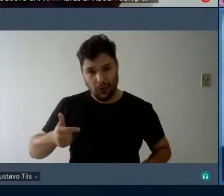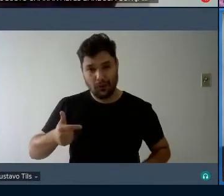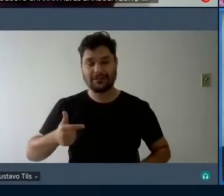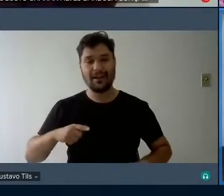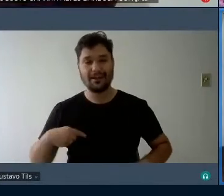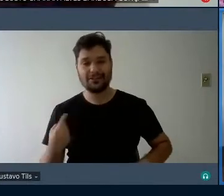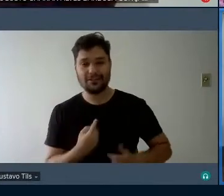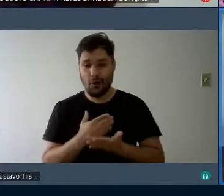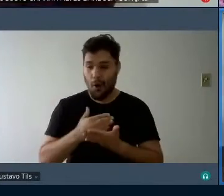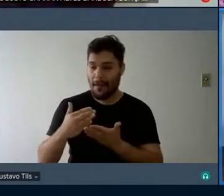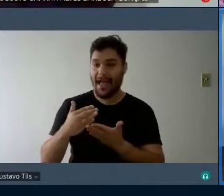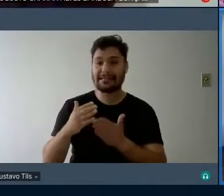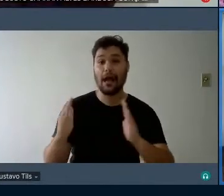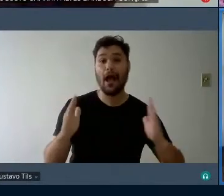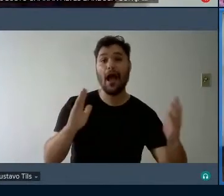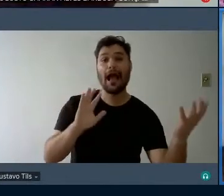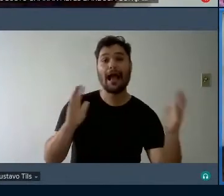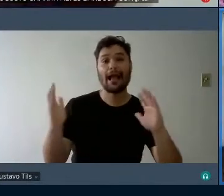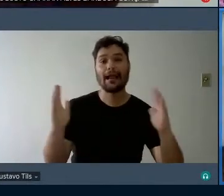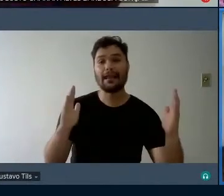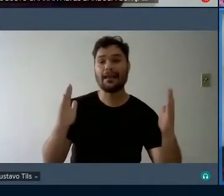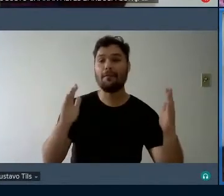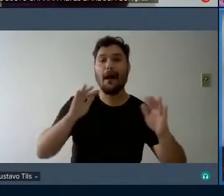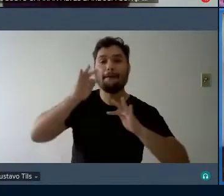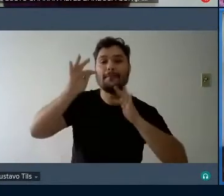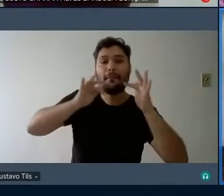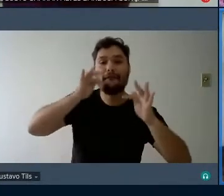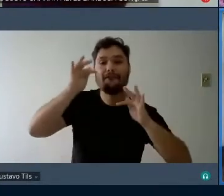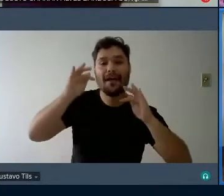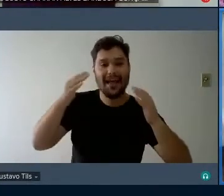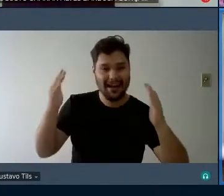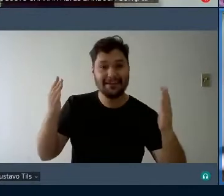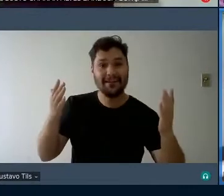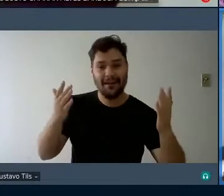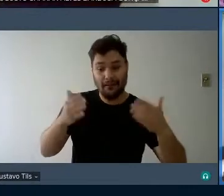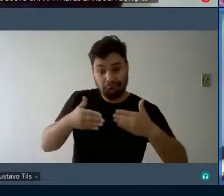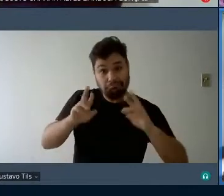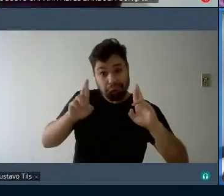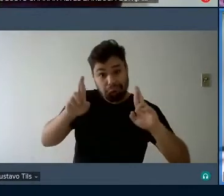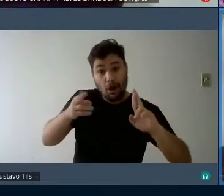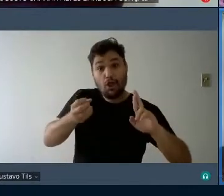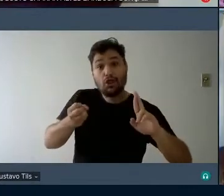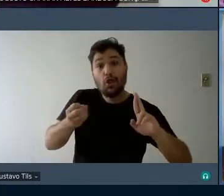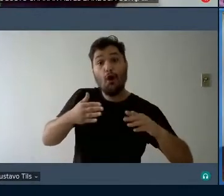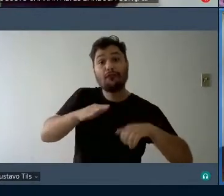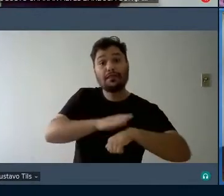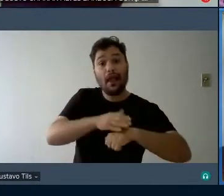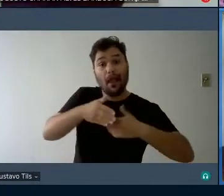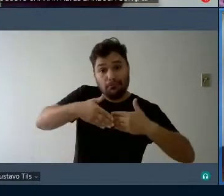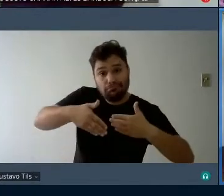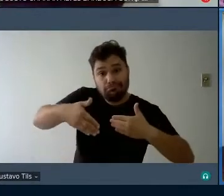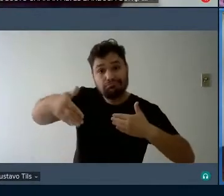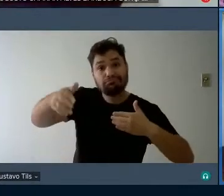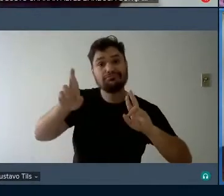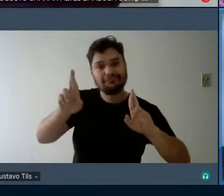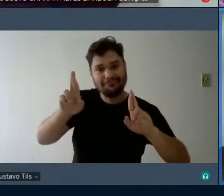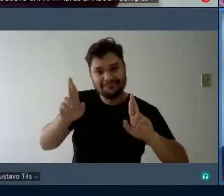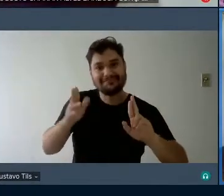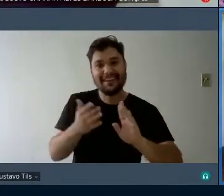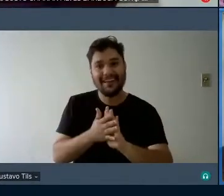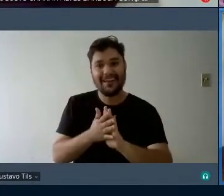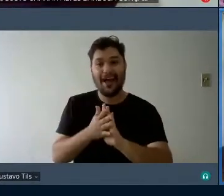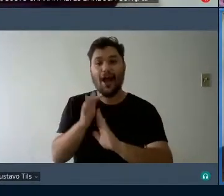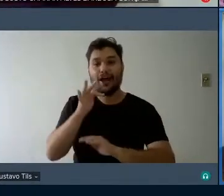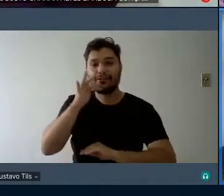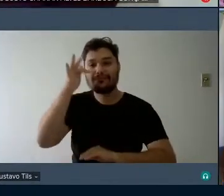a primavera e que venham novos tempos com essa primavera em todos os sentidos é no girassol de